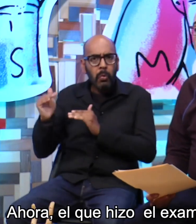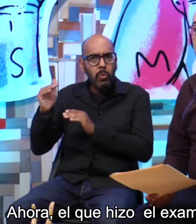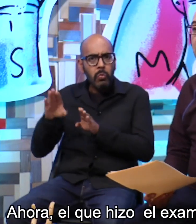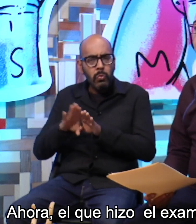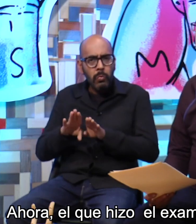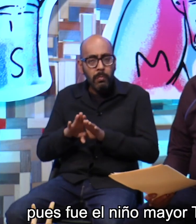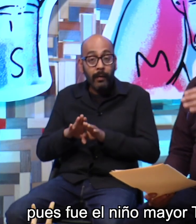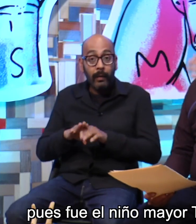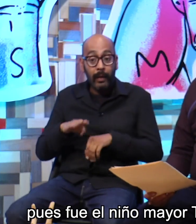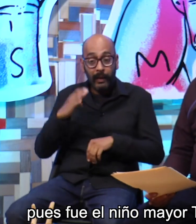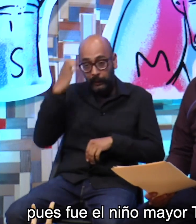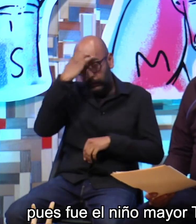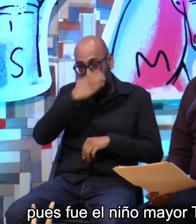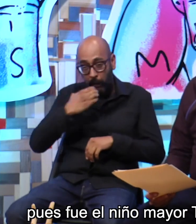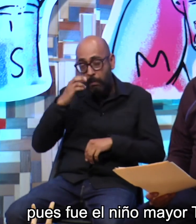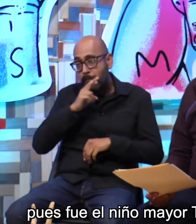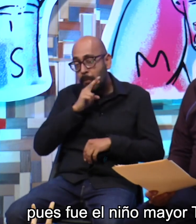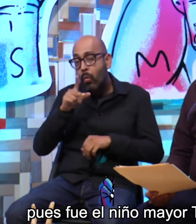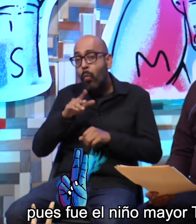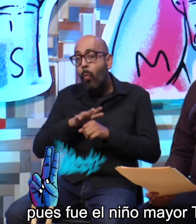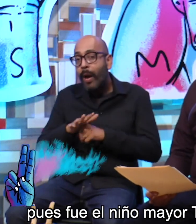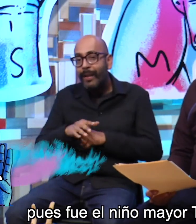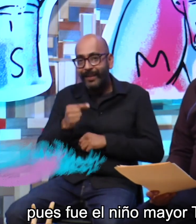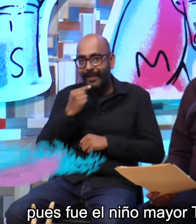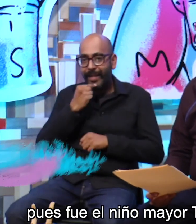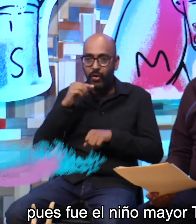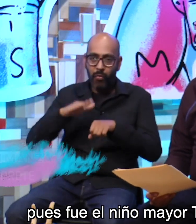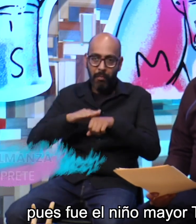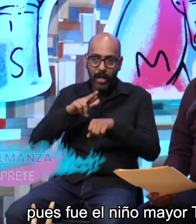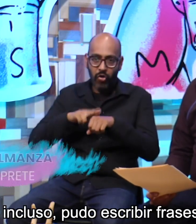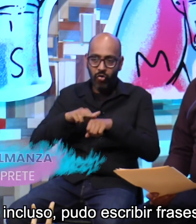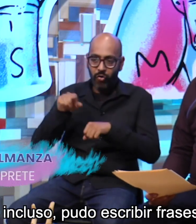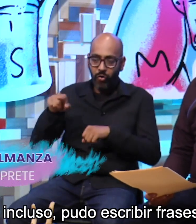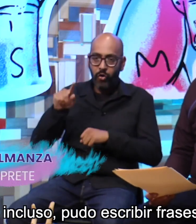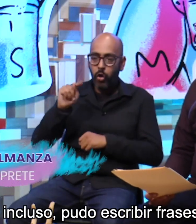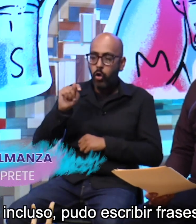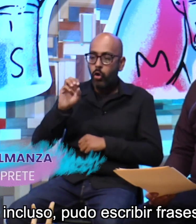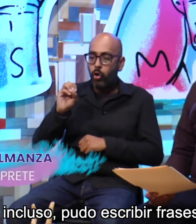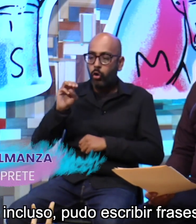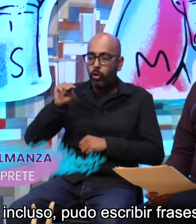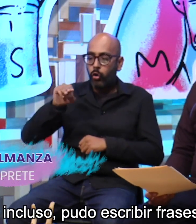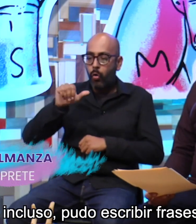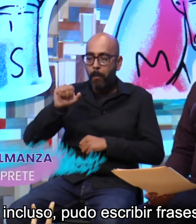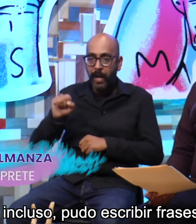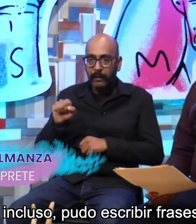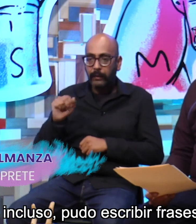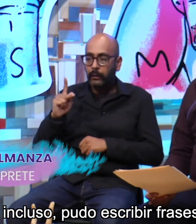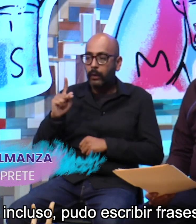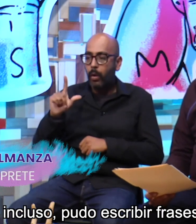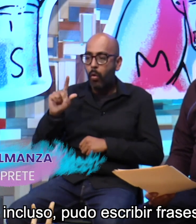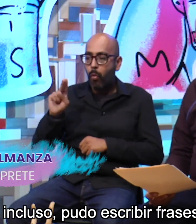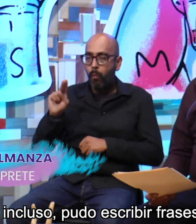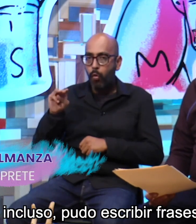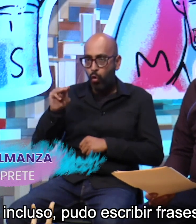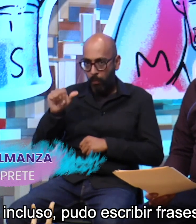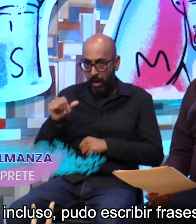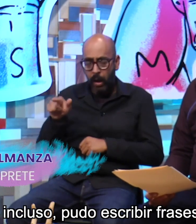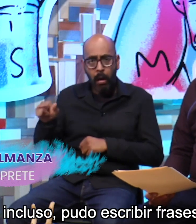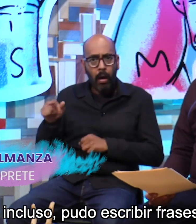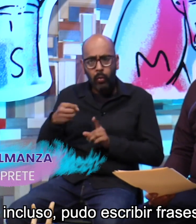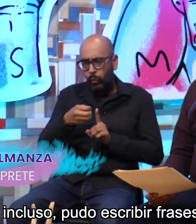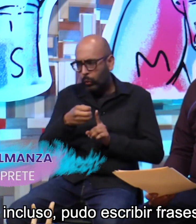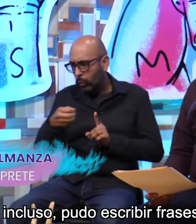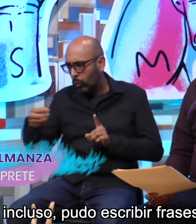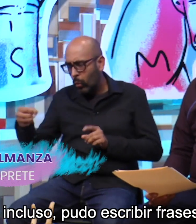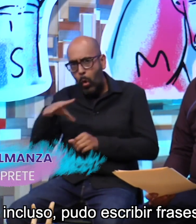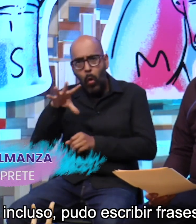examen más notable pues fue el niño mayor Tomás Pluma quien incluso pudo escribir frases completas